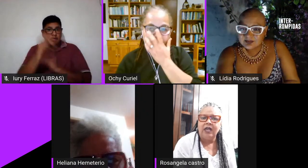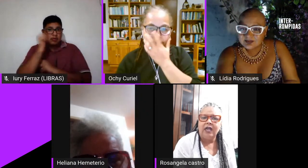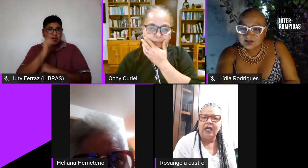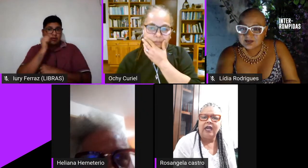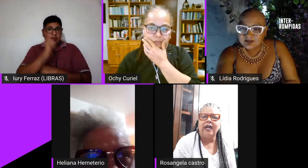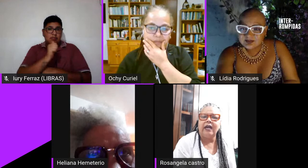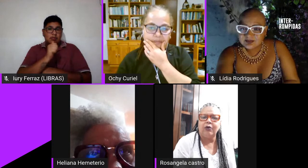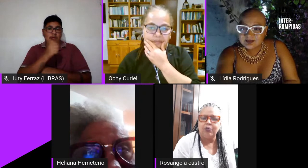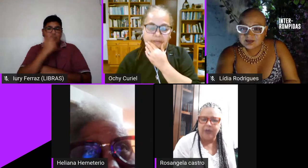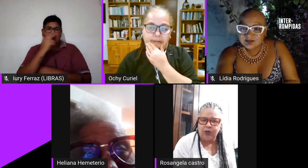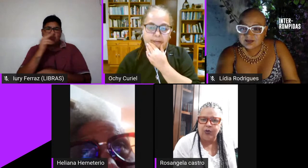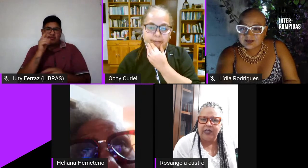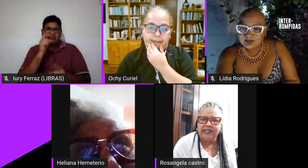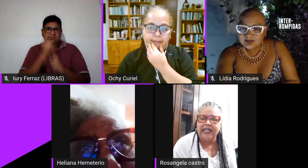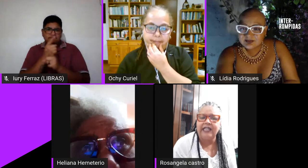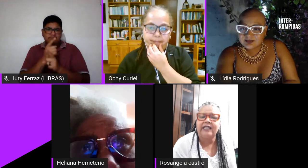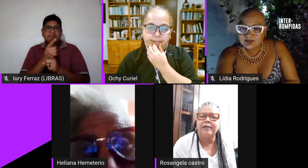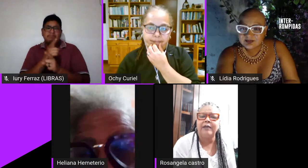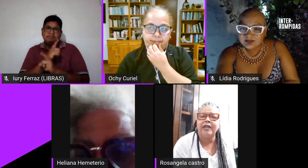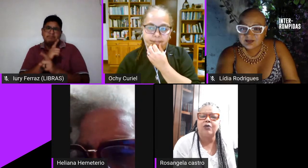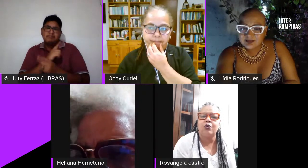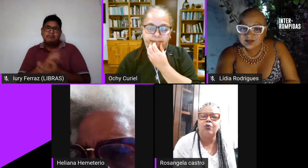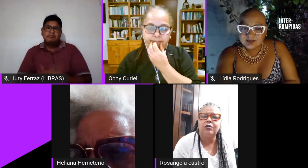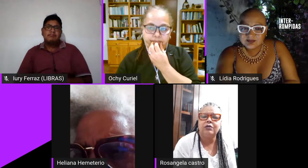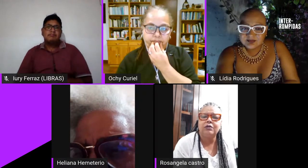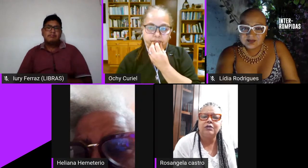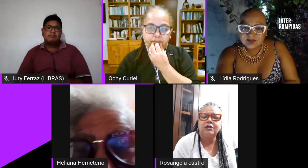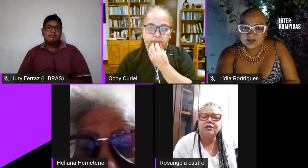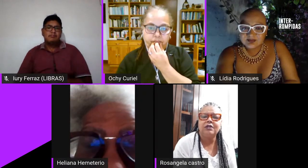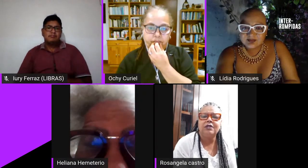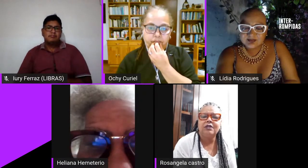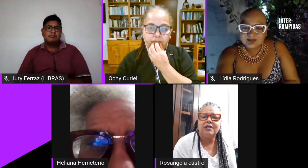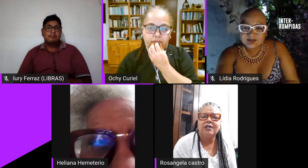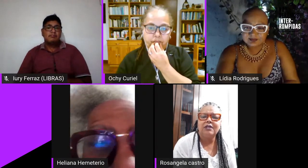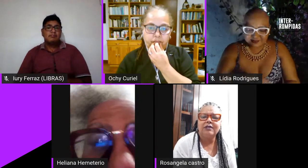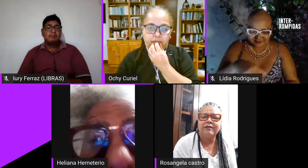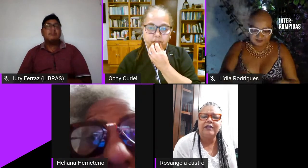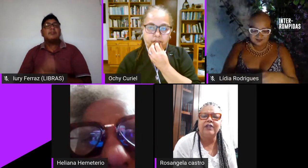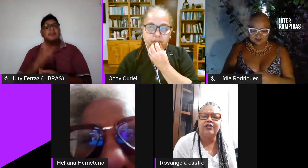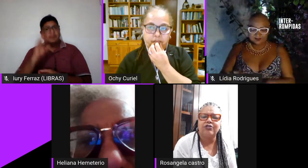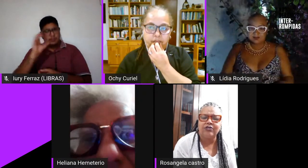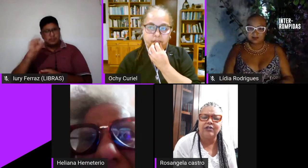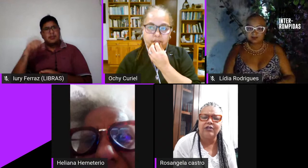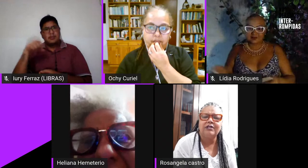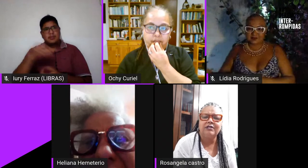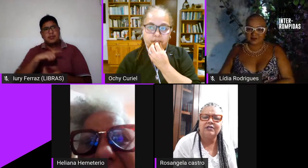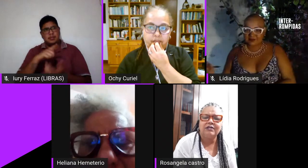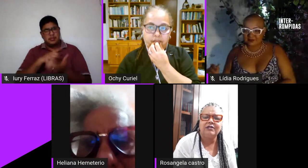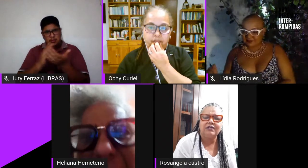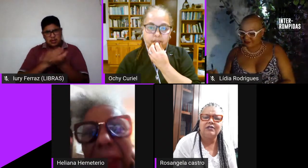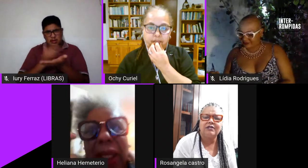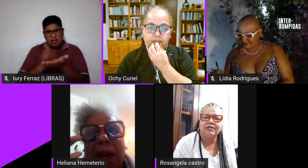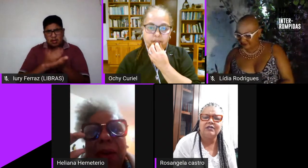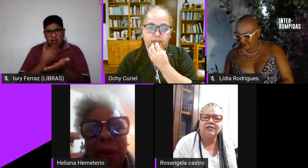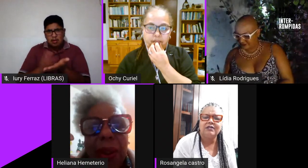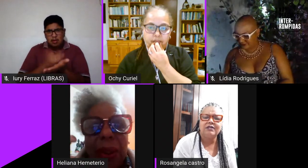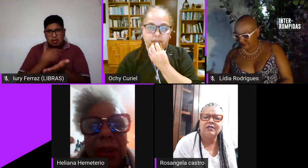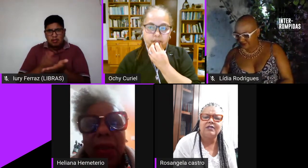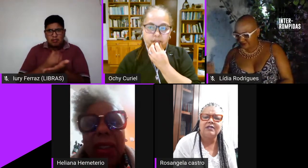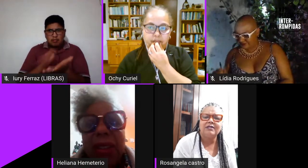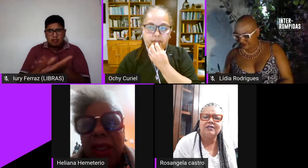algo hay una cartilla con algunos textos en realidad ese material